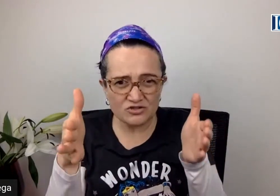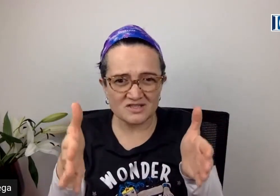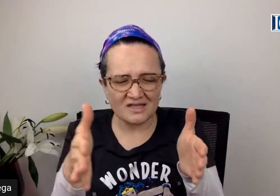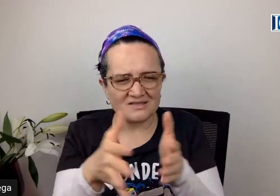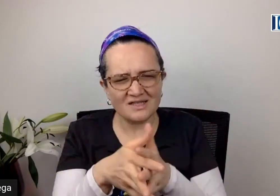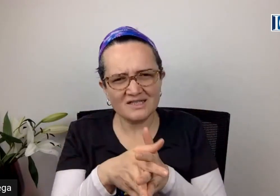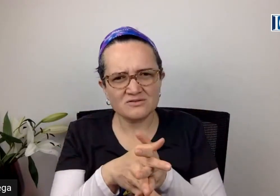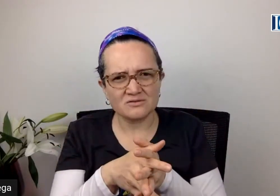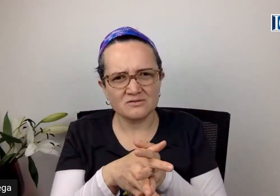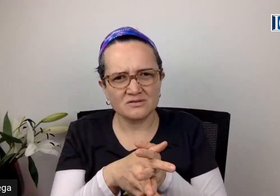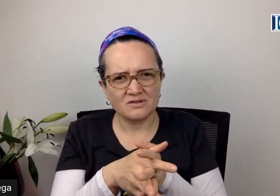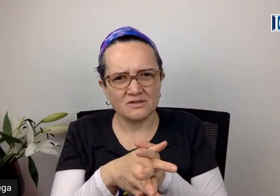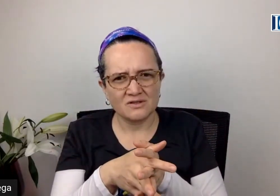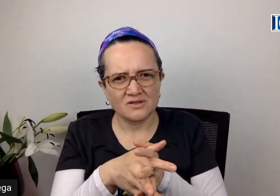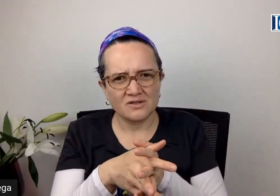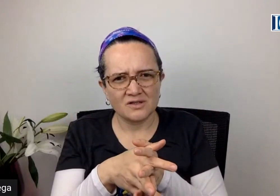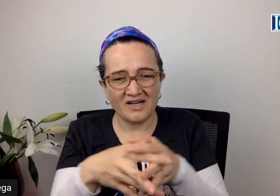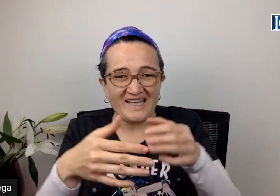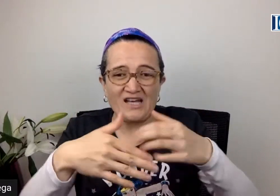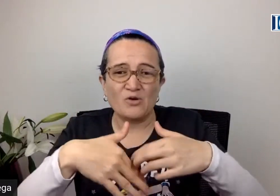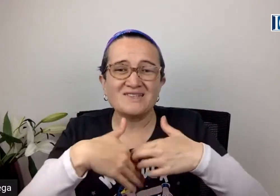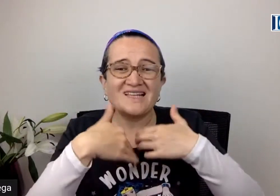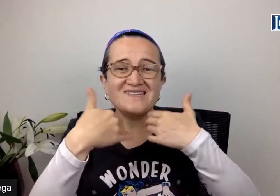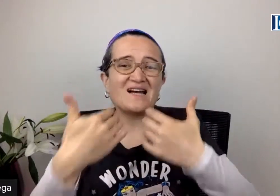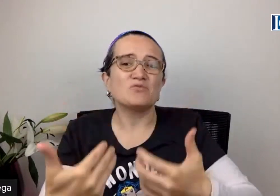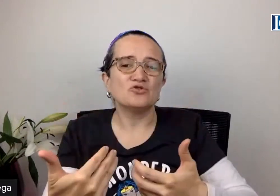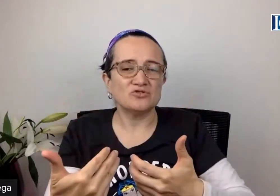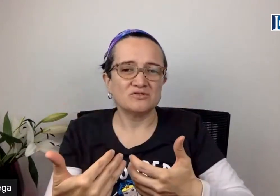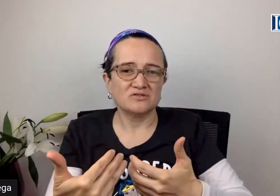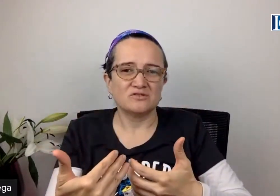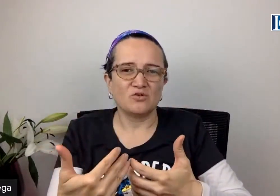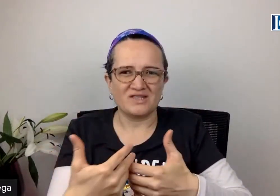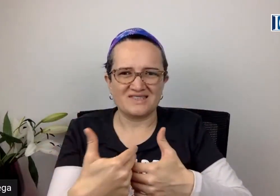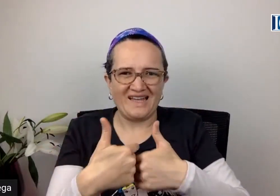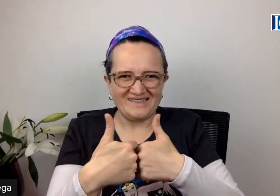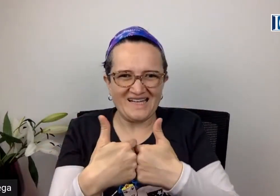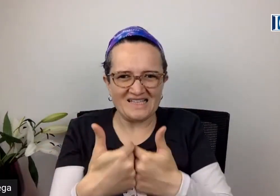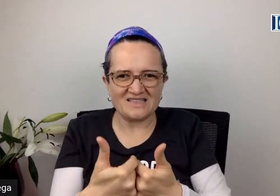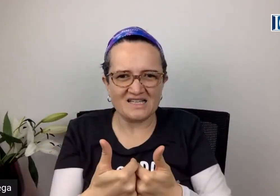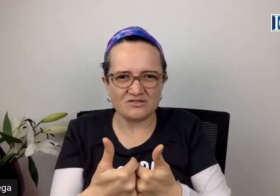consistencia en esto. Ahora, que no entendamos lo que está detrás de eso,